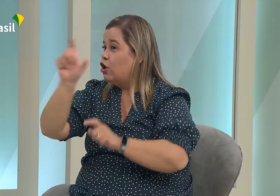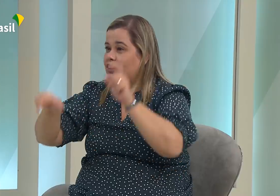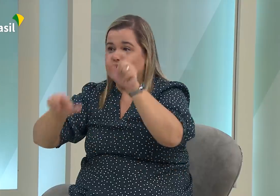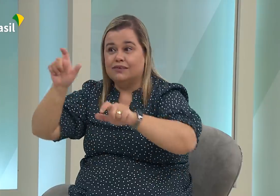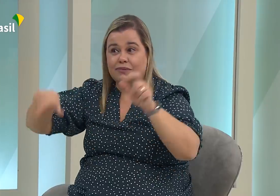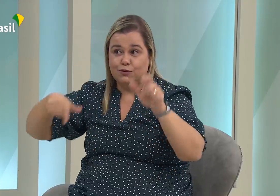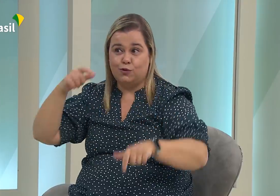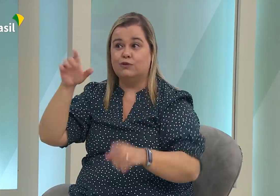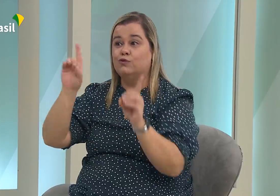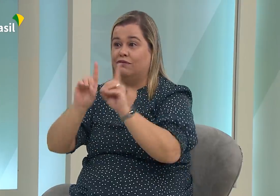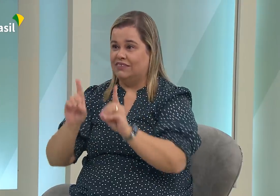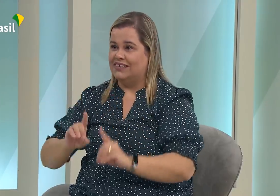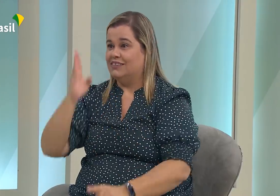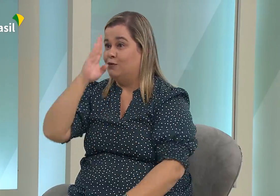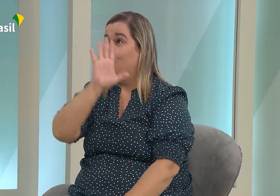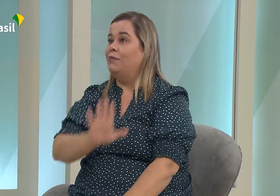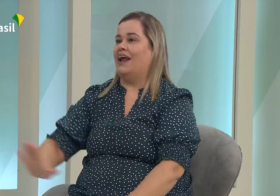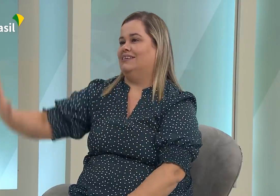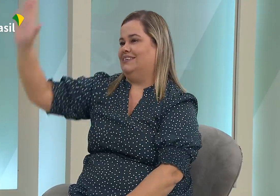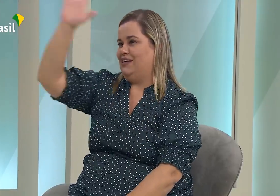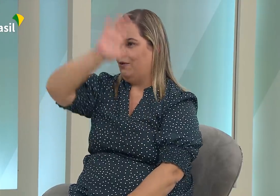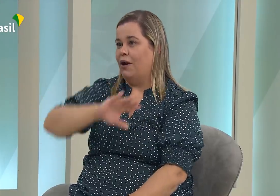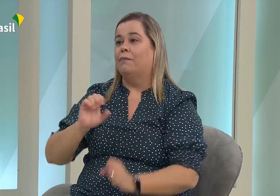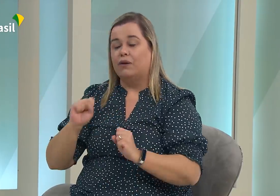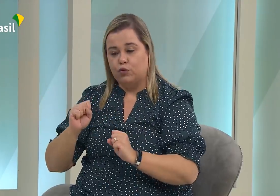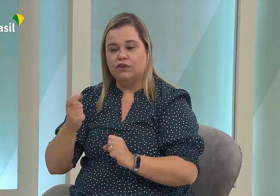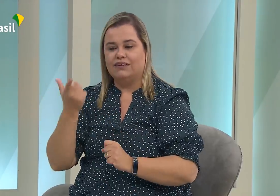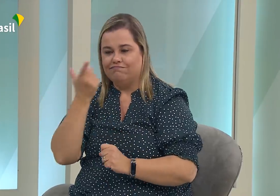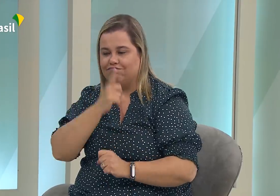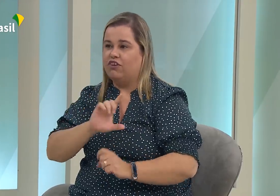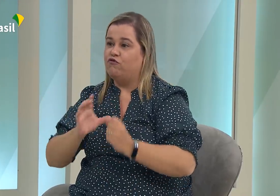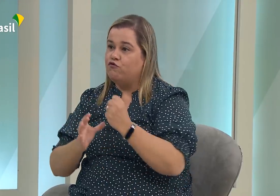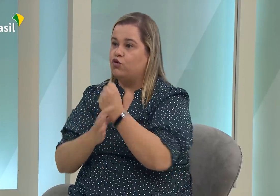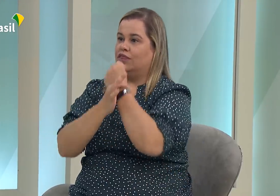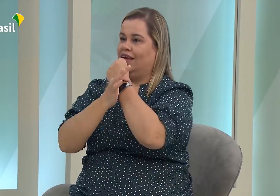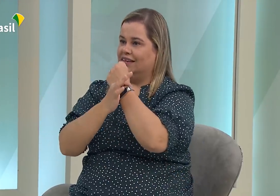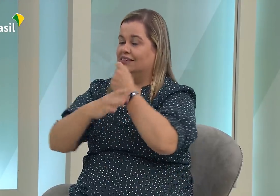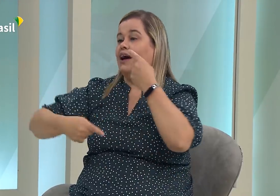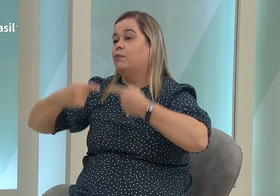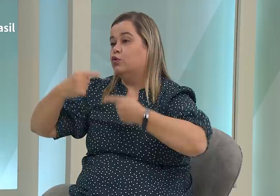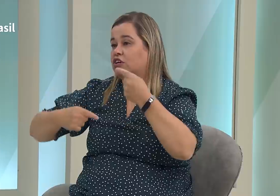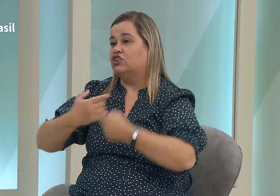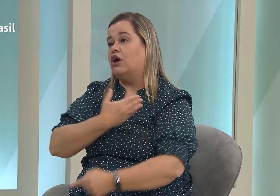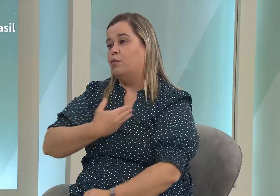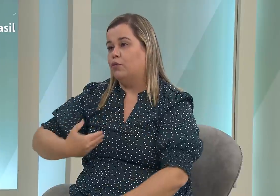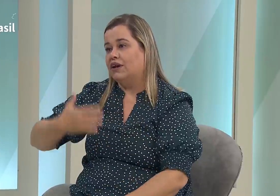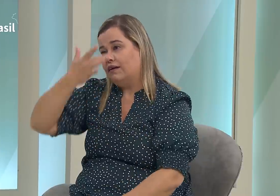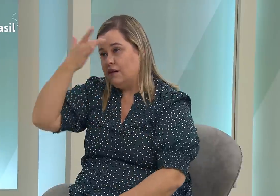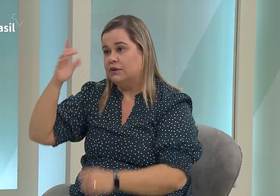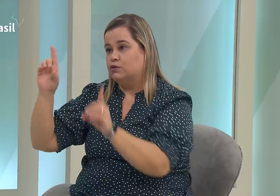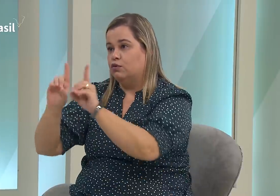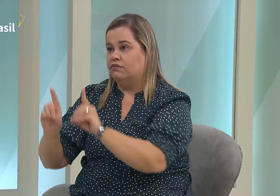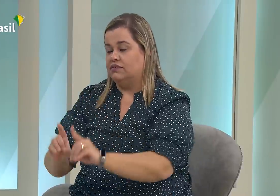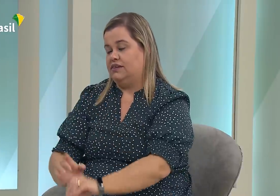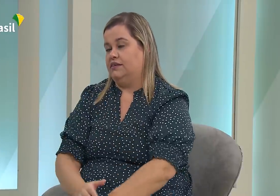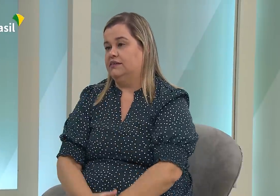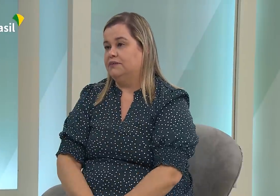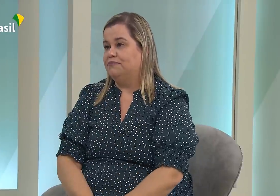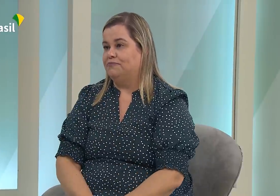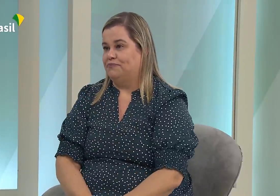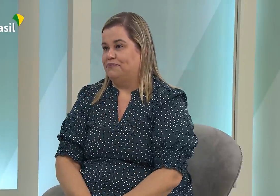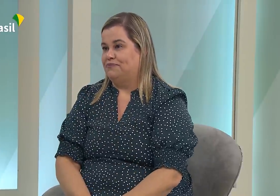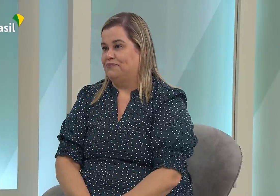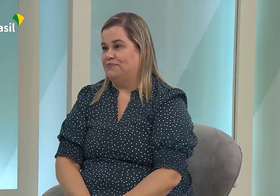possamos ter dados e levantamento de todas as pessoas com deficiência do nosso país. Para que assim a gente consiga fortalecer a política pública